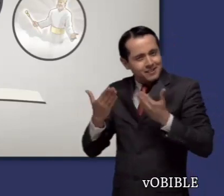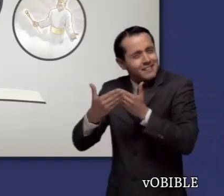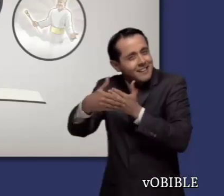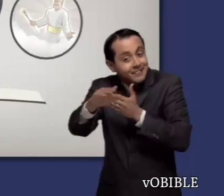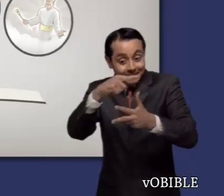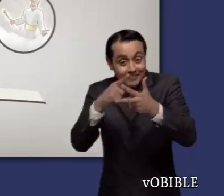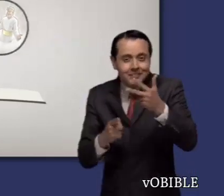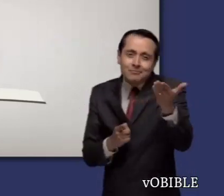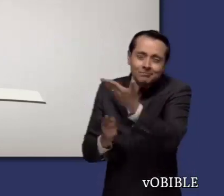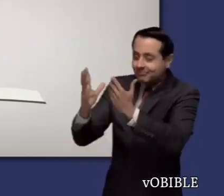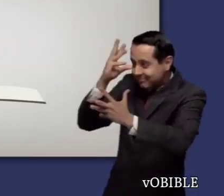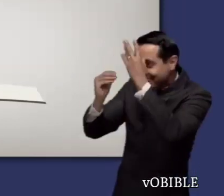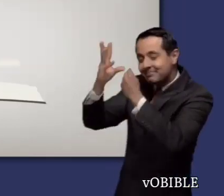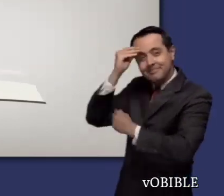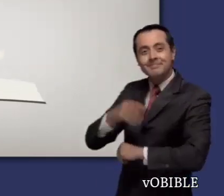toda la tierra.